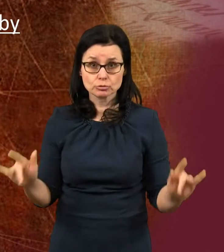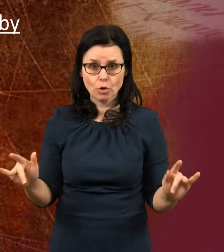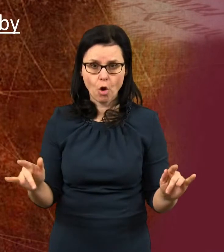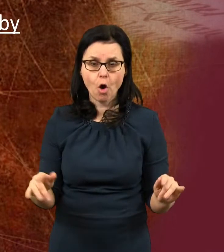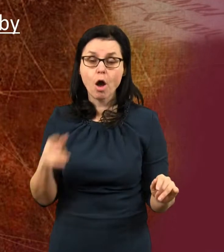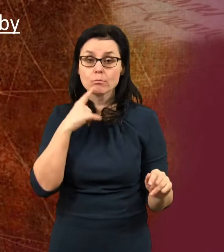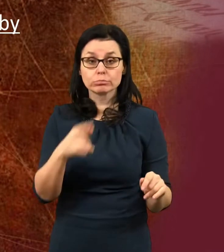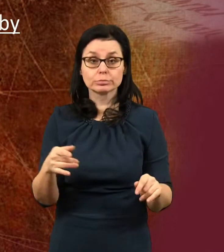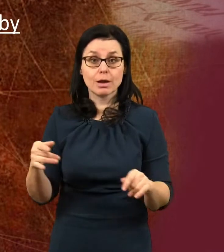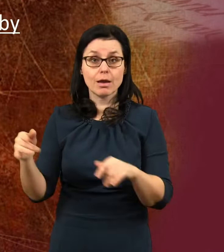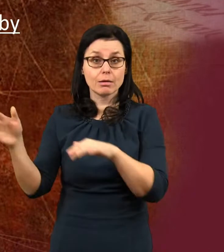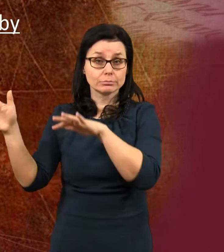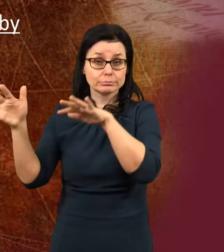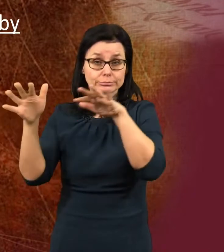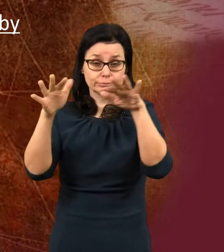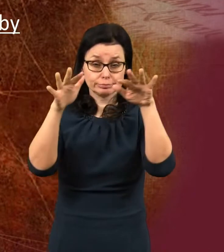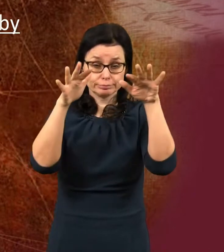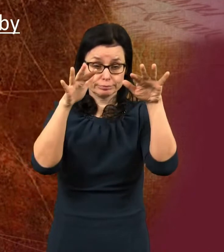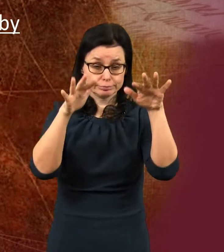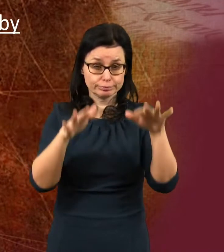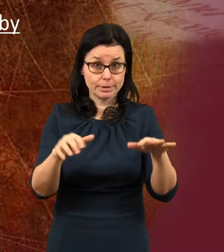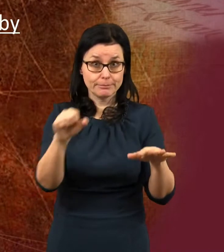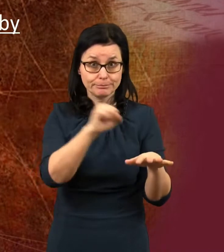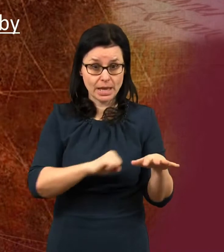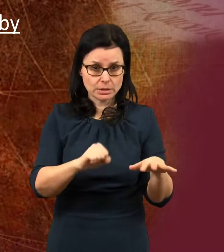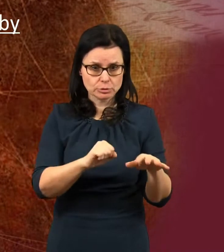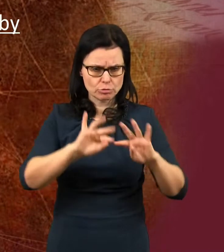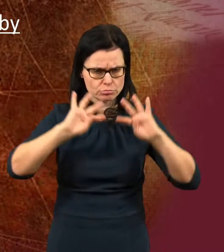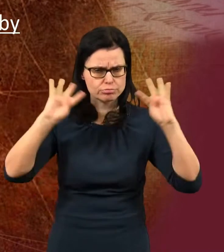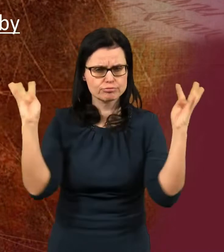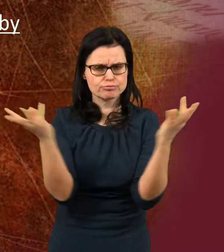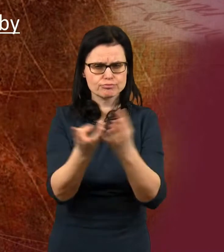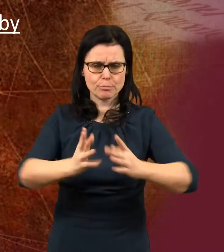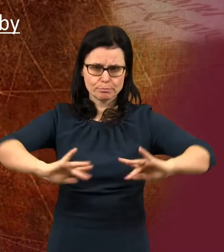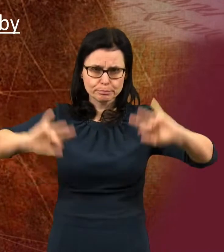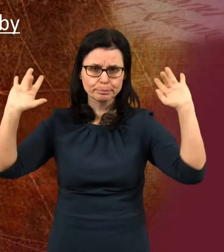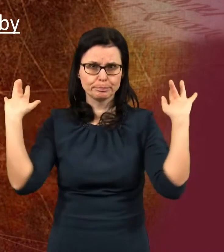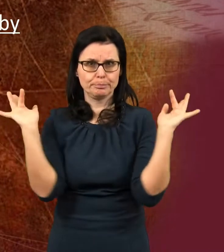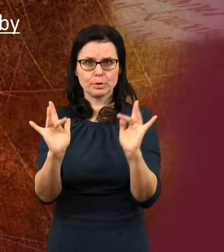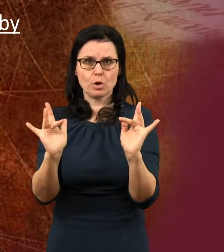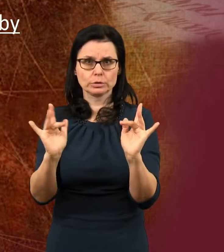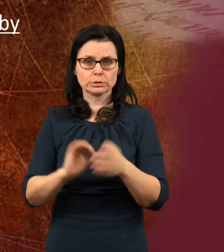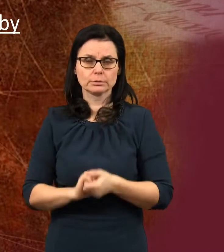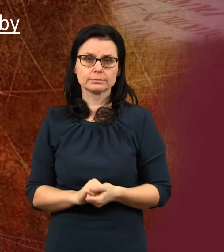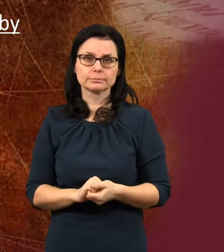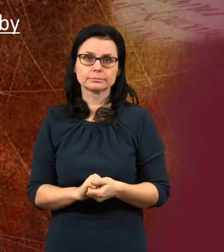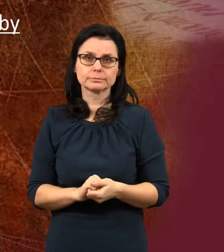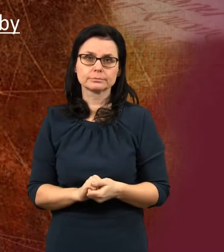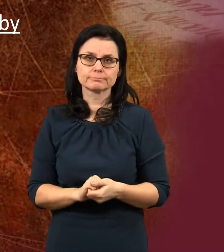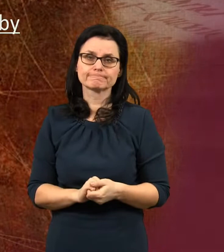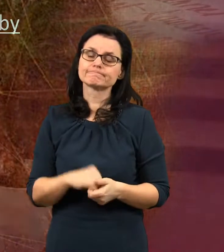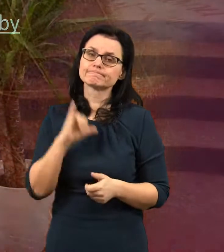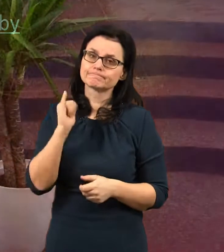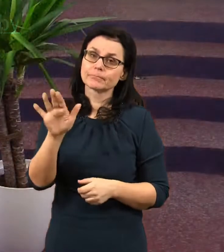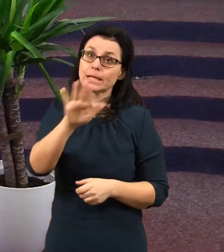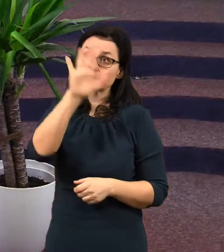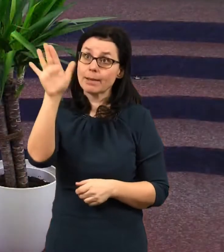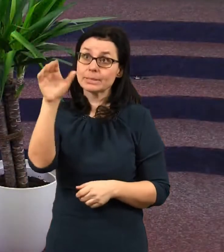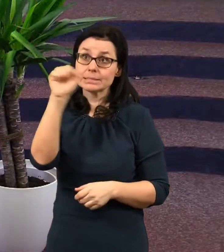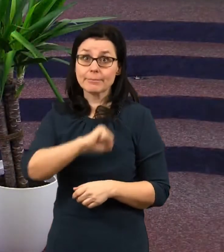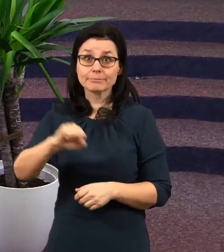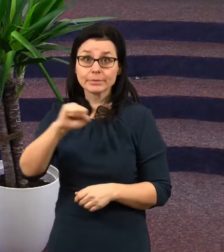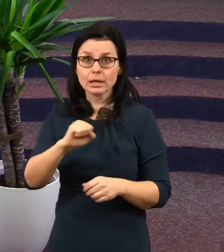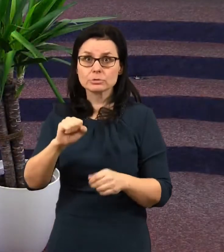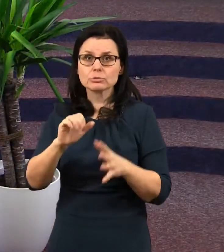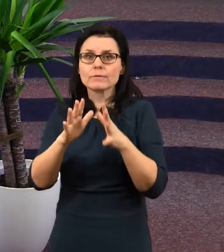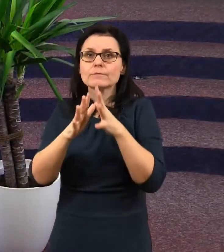boji a bude jich jako písku v moři. Ano, to nebeské město, i když bude